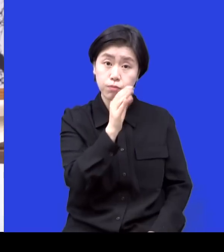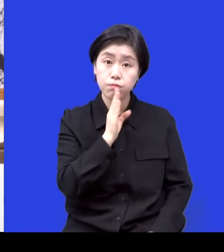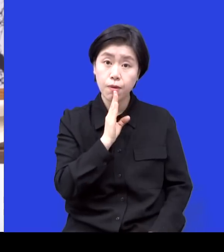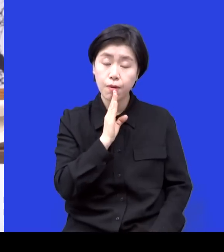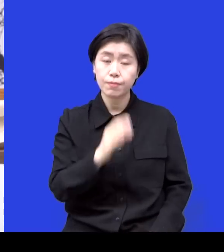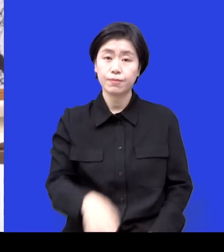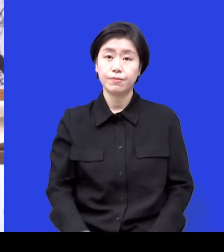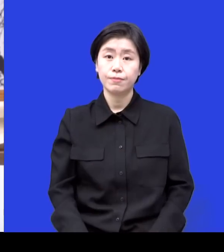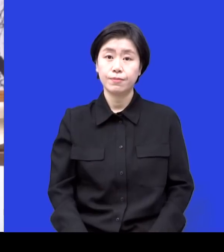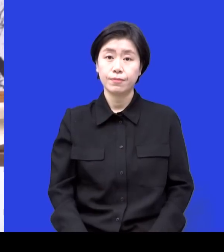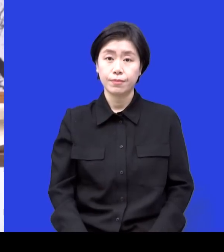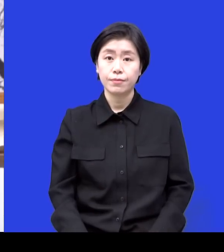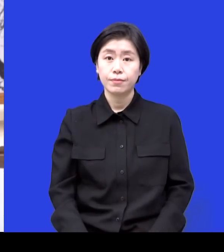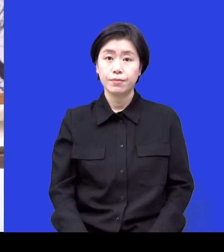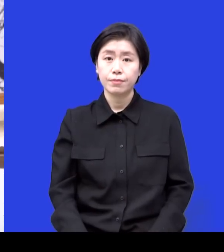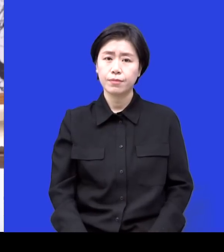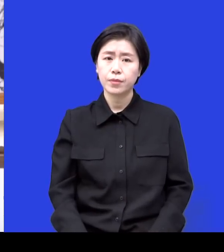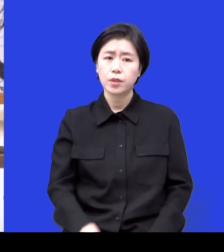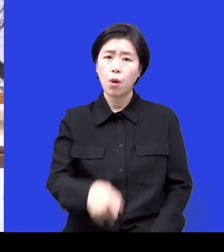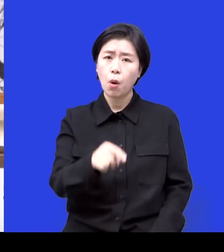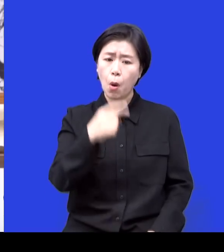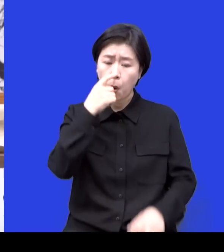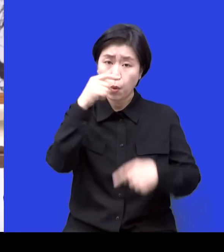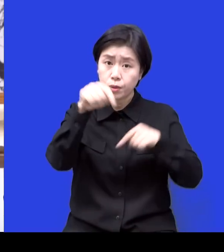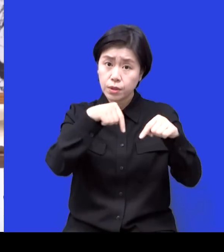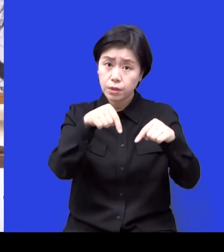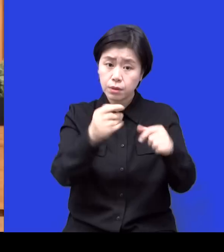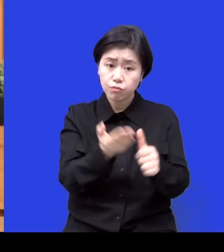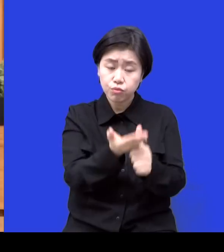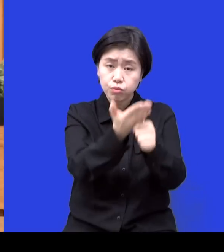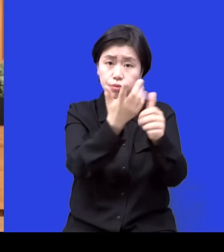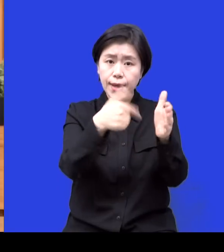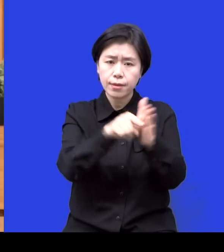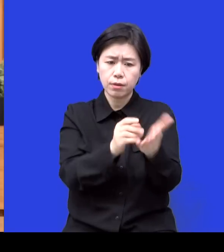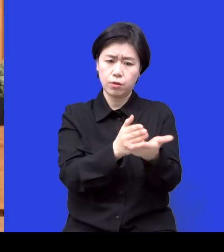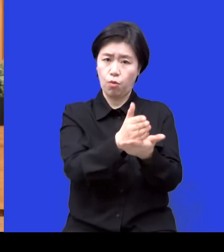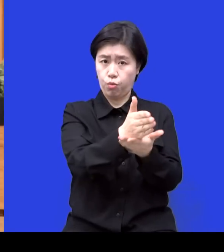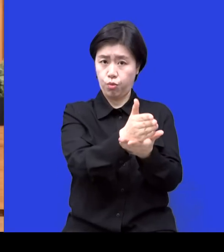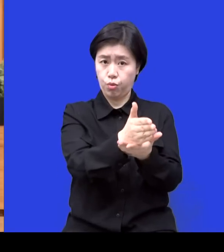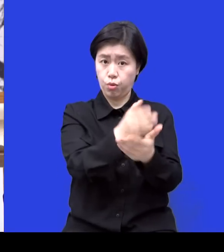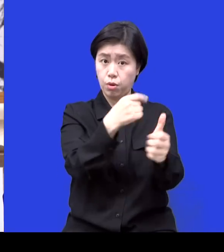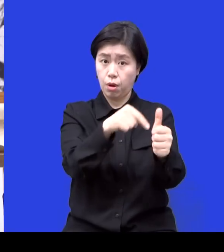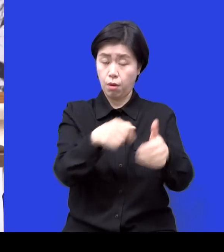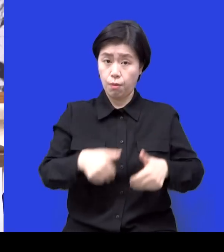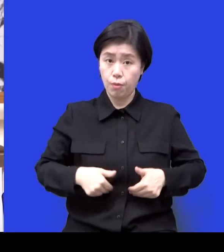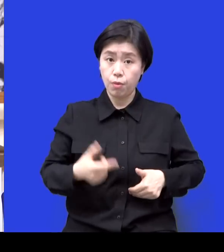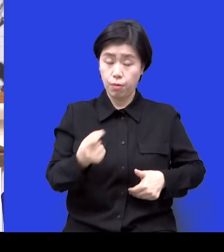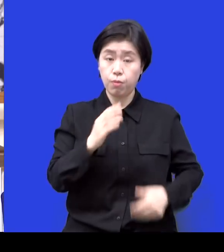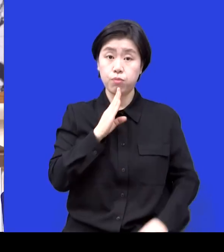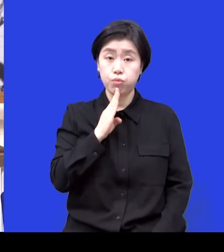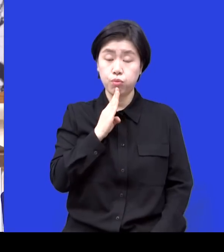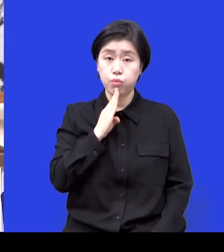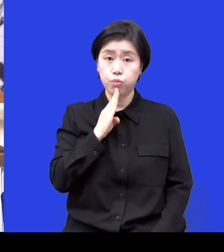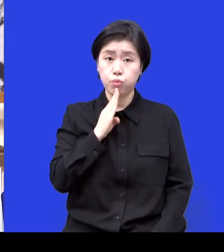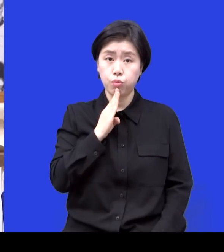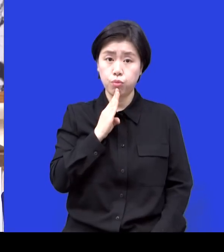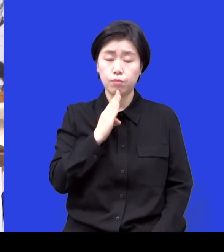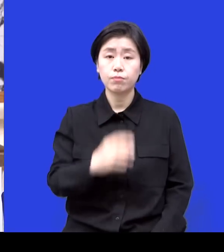가려면 이게 그냥 몇 번 더 한다고 해서 되는 게 아니고 좀 더 전문적으로 가르쳐야 될 텐데 어떻게 그렇게까지 할 생각을 하셨어요? 그래서